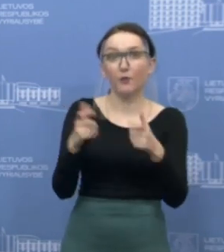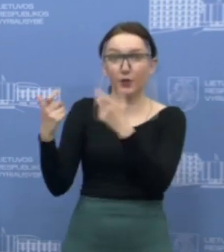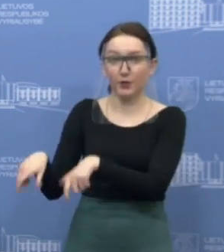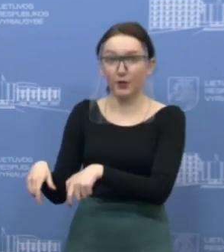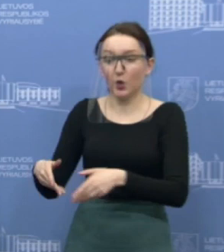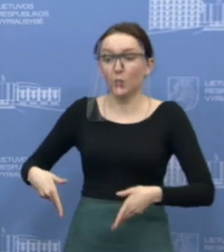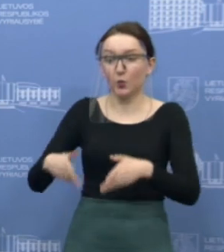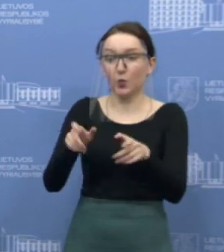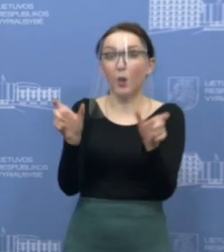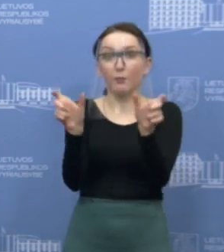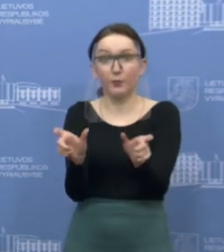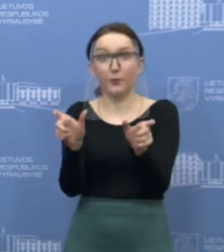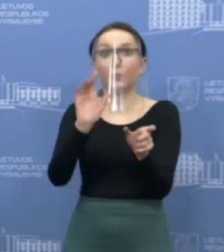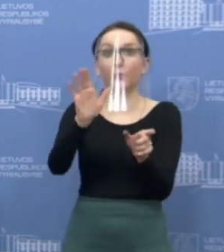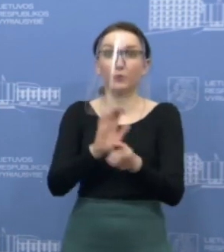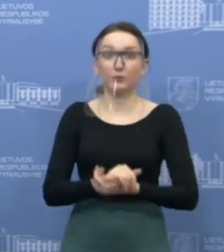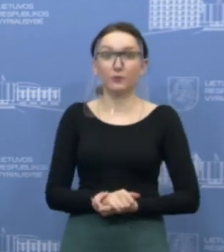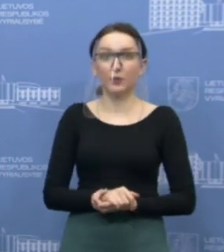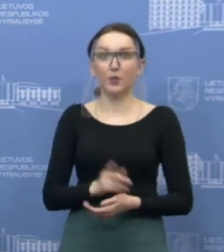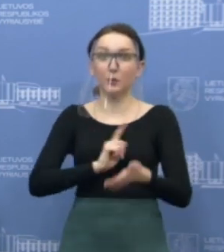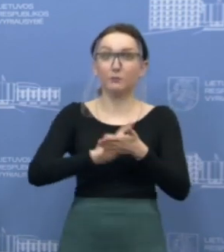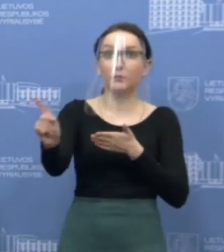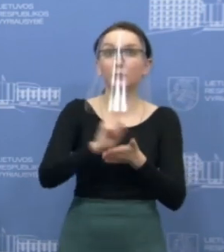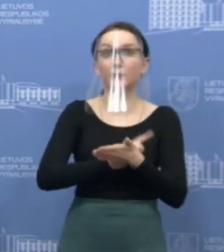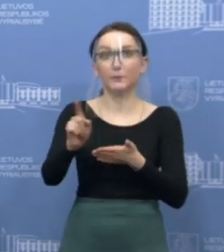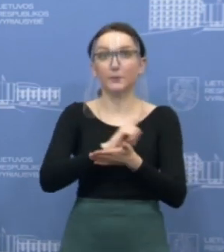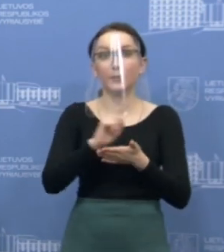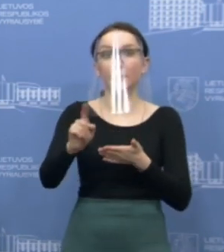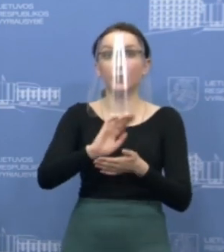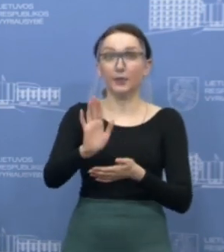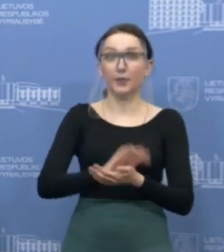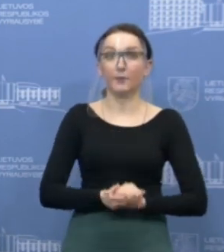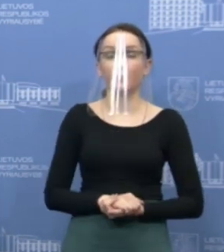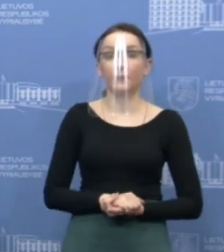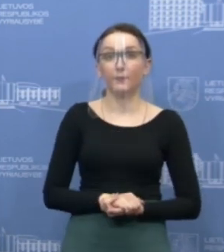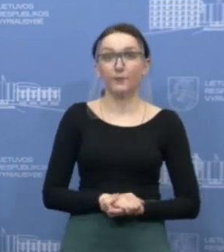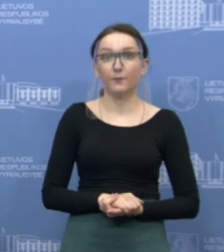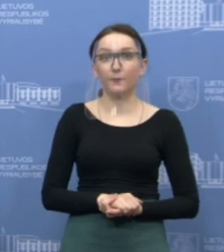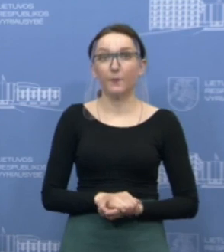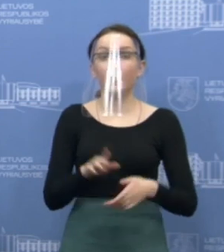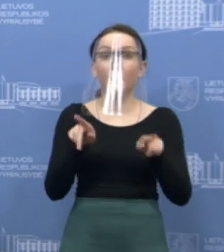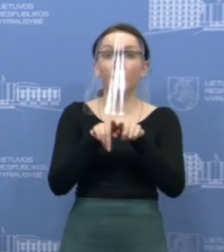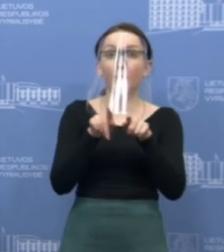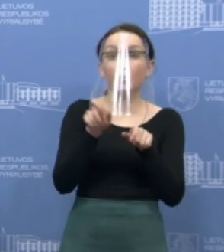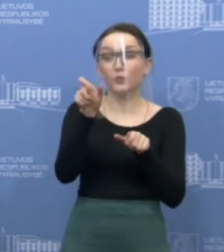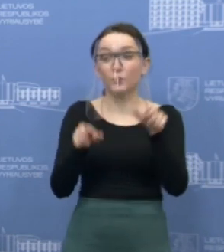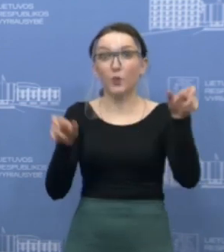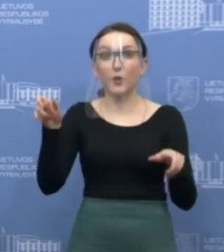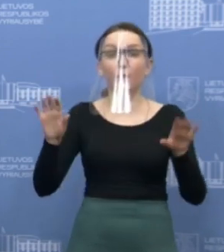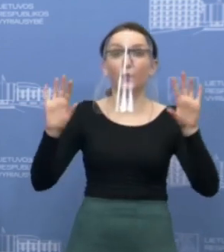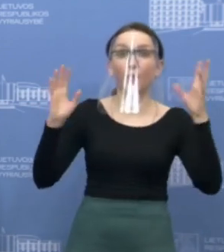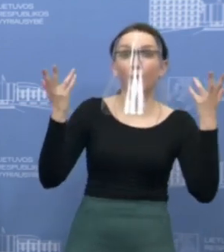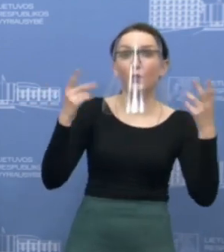kad kai kuriuos kelius užtvertų, kad turėtume, na, mažiau tų, sakykime, patikros punktų. Taip pat, kad žmonėm, kurie turi